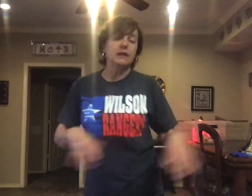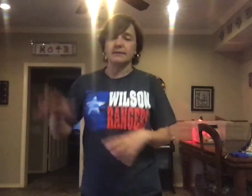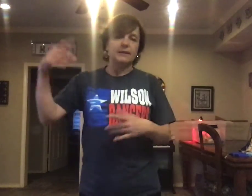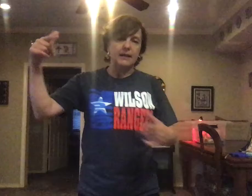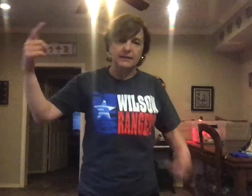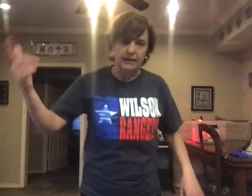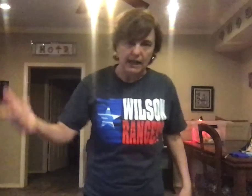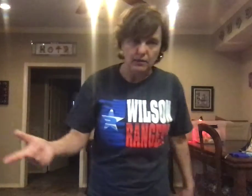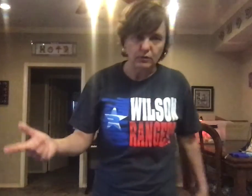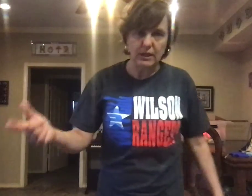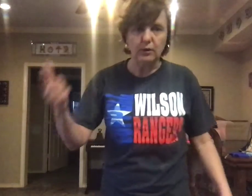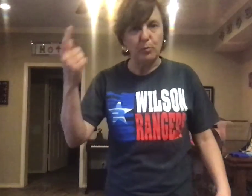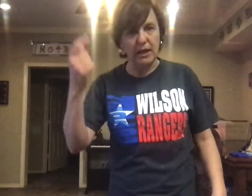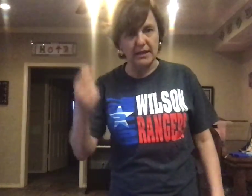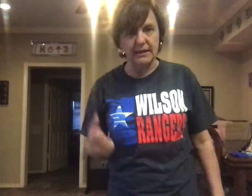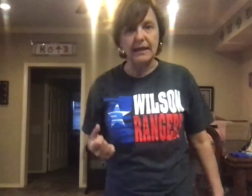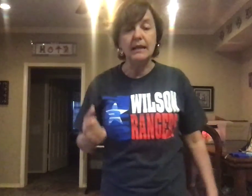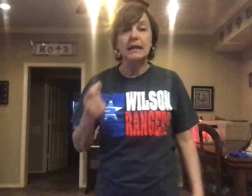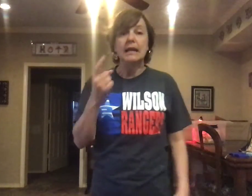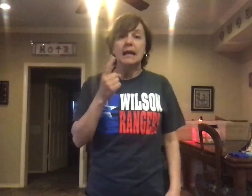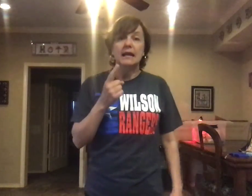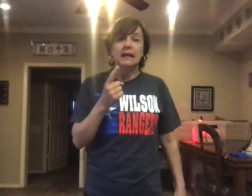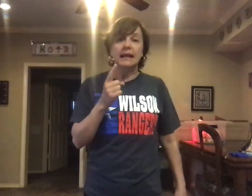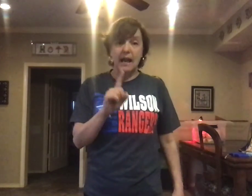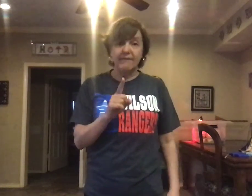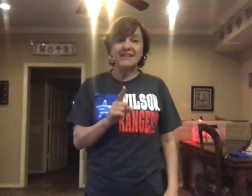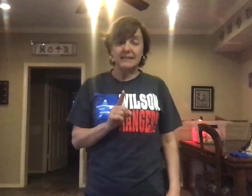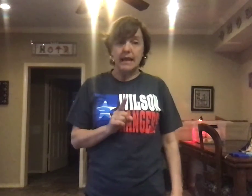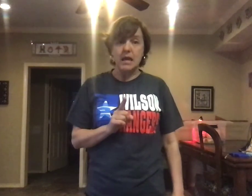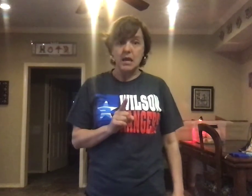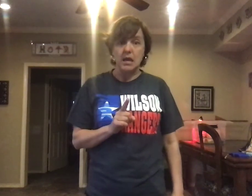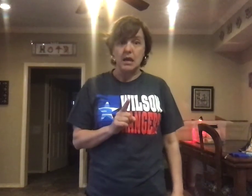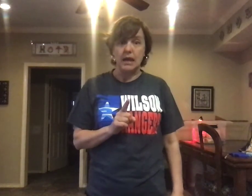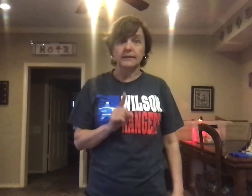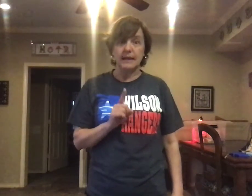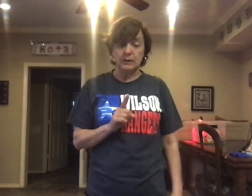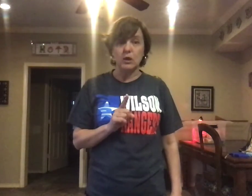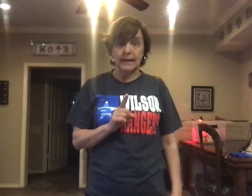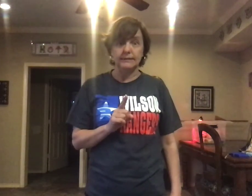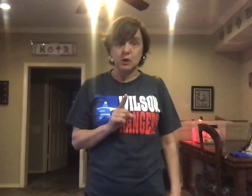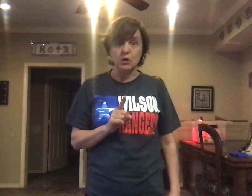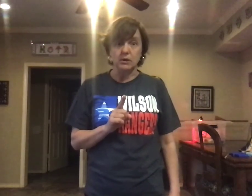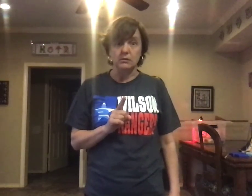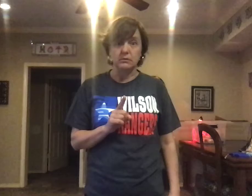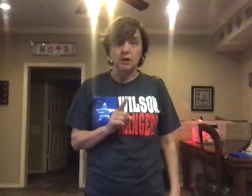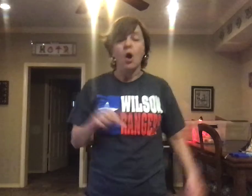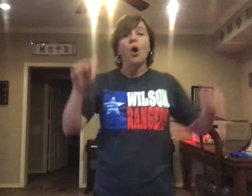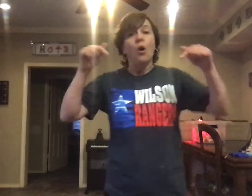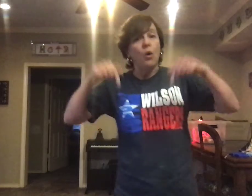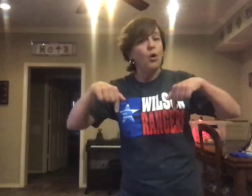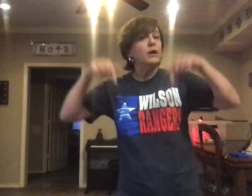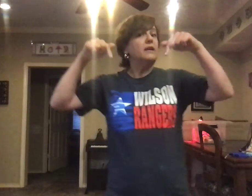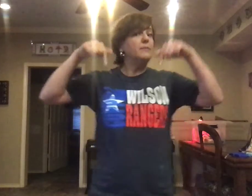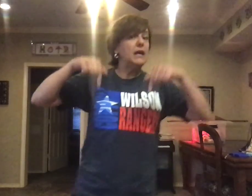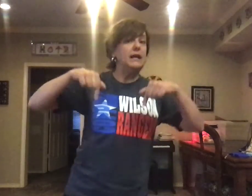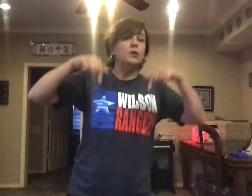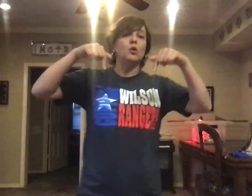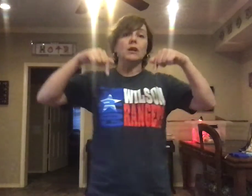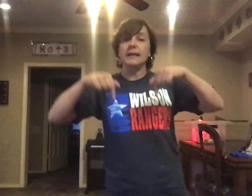etcétera, etcétera. Ustedes lo pueden hacer. Grábense cantando la canción. Hoy es miércoles,